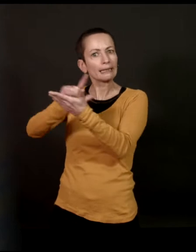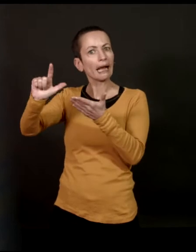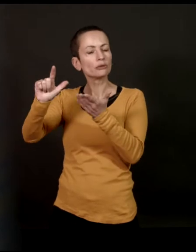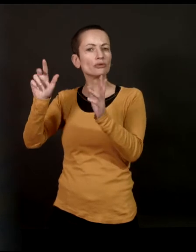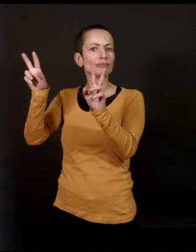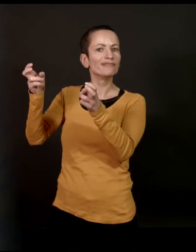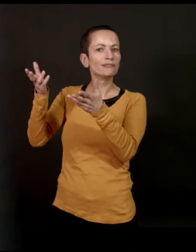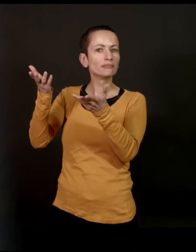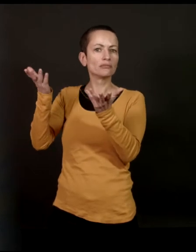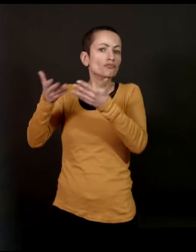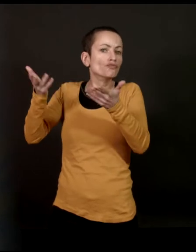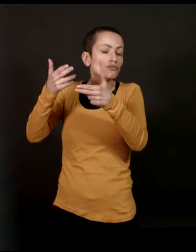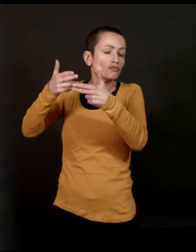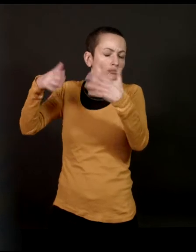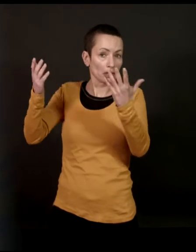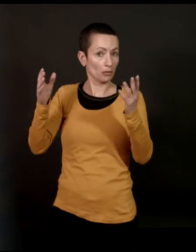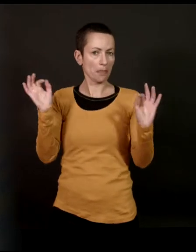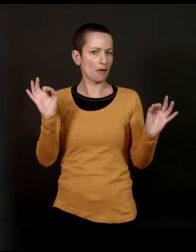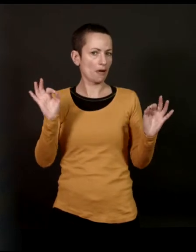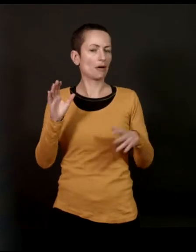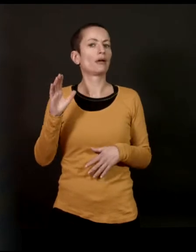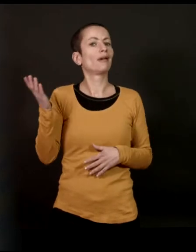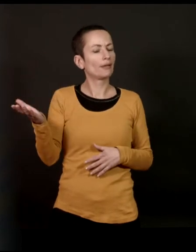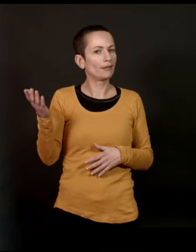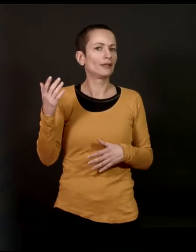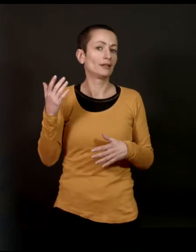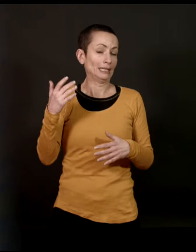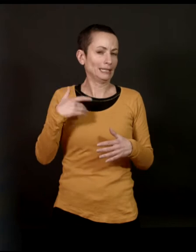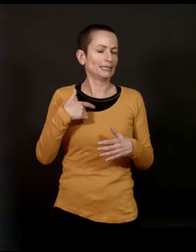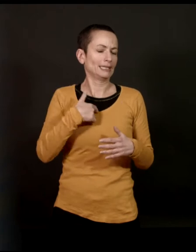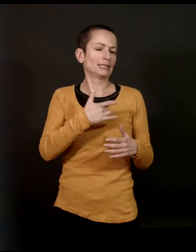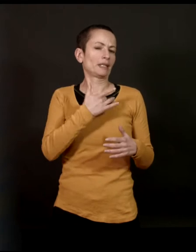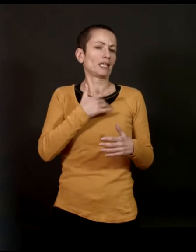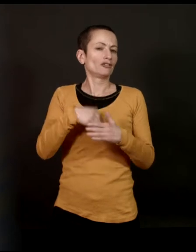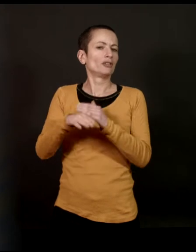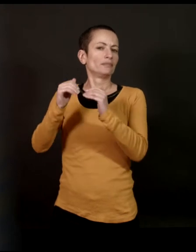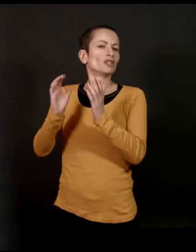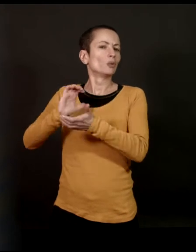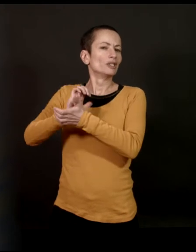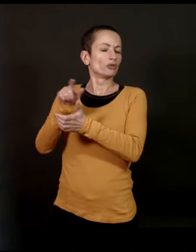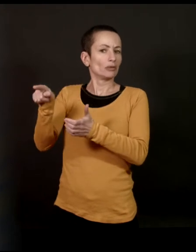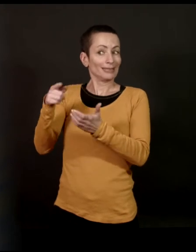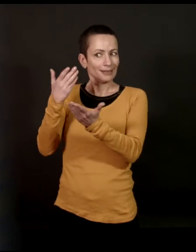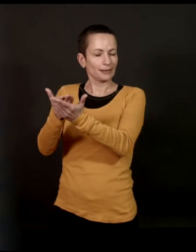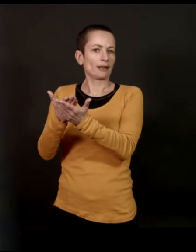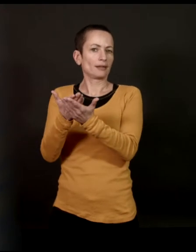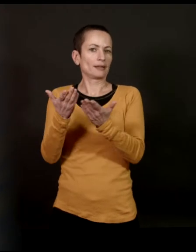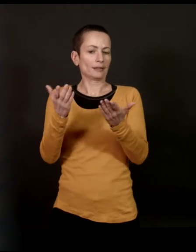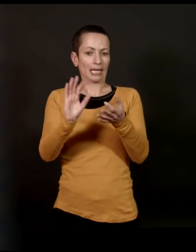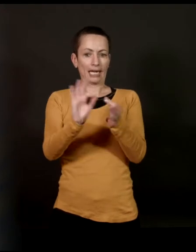qui serait littérature ou je sais comment on peut l'appeler. Et donc, c'est ce qui m'intéresse aussi dans cette maison d'édition, c'est de raconter. Voilà, c'est ça.